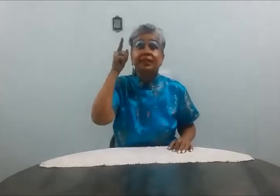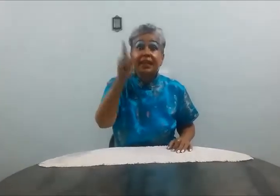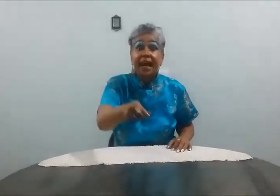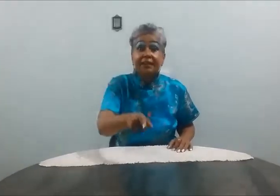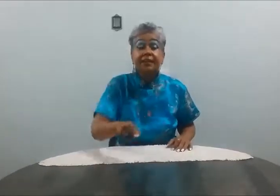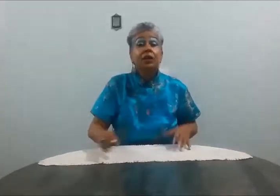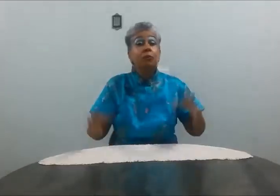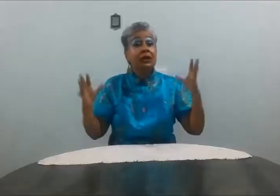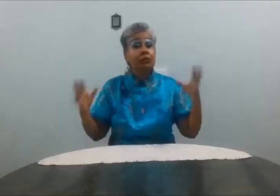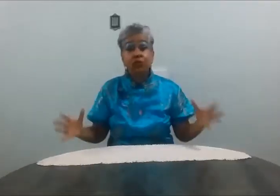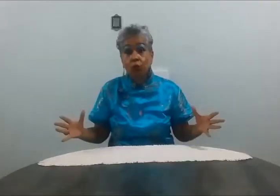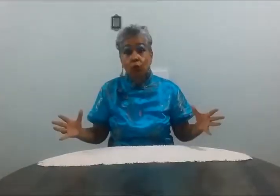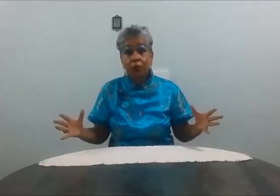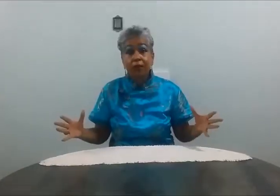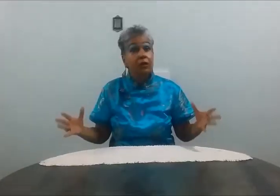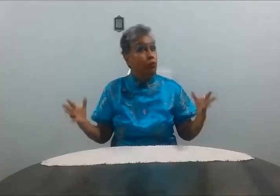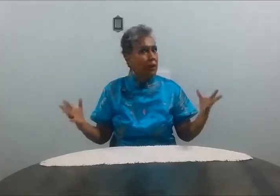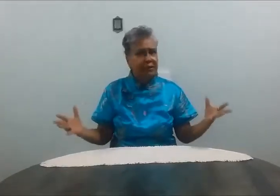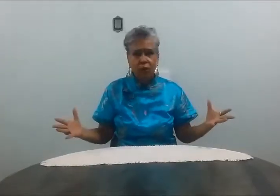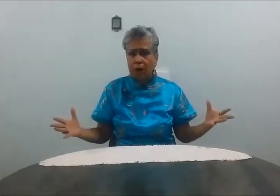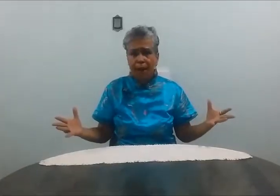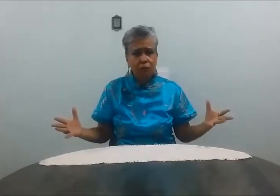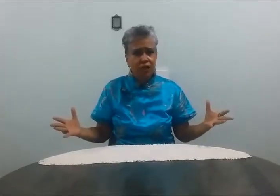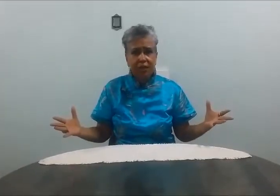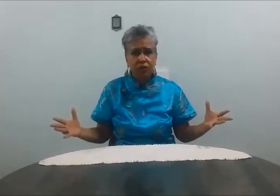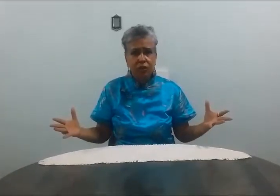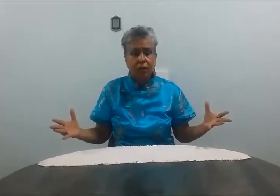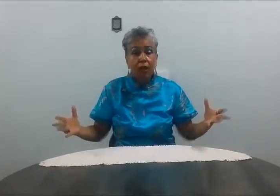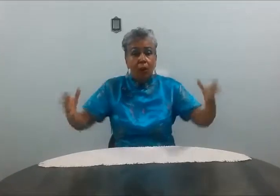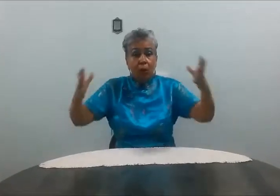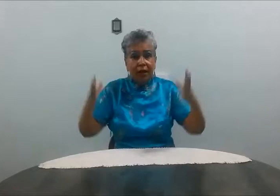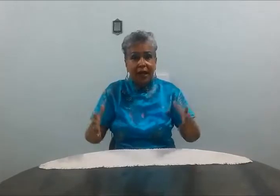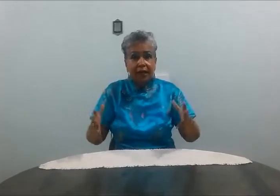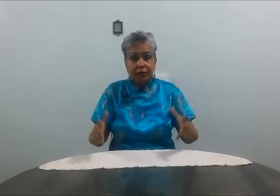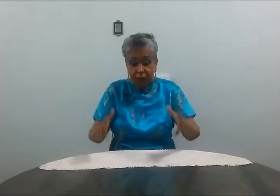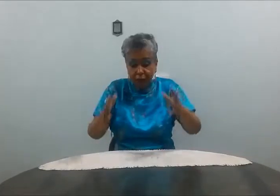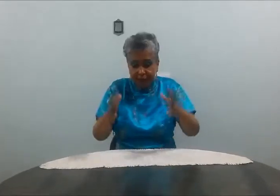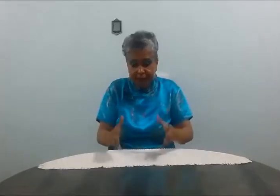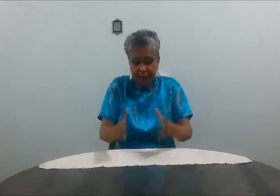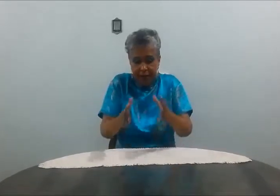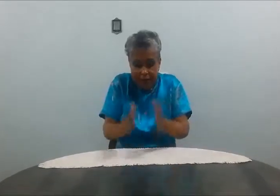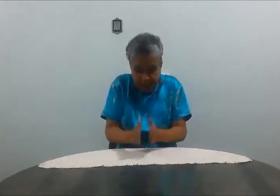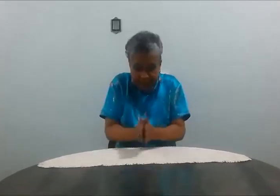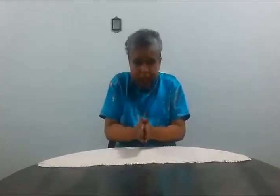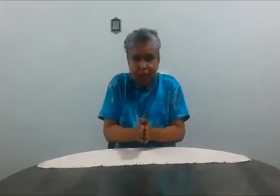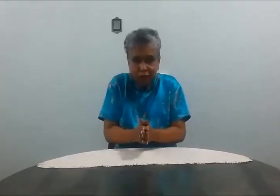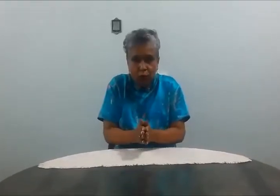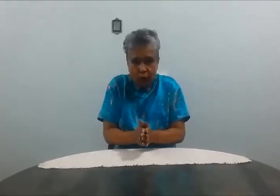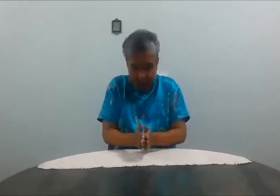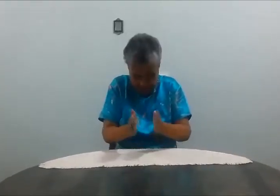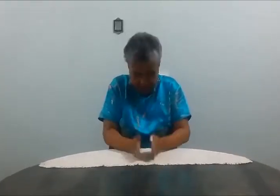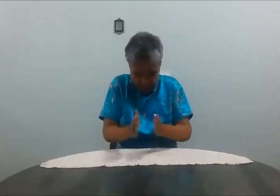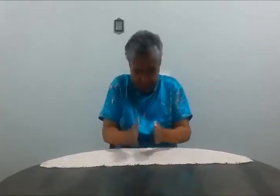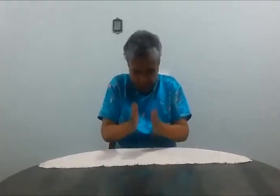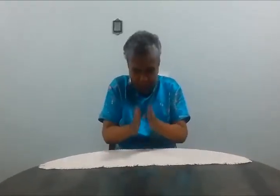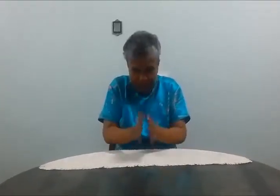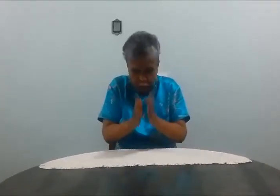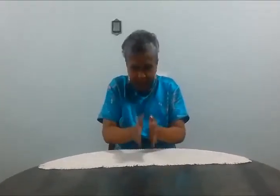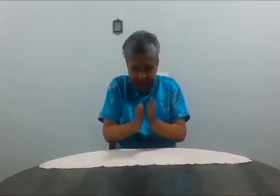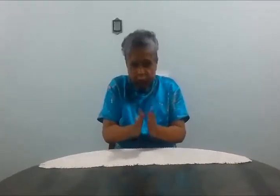psiquiatra, porque o ciúme não é coisa normal gente, porque se você ama aquela pessoa, amo, tô apaixonada,